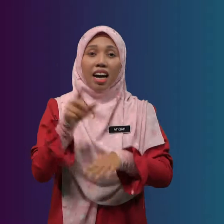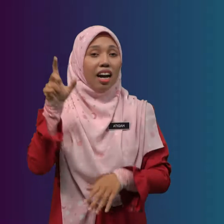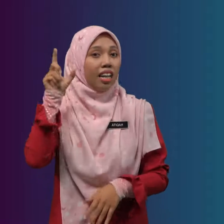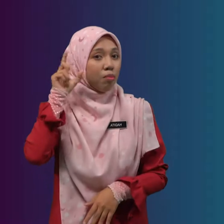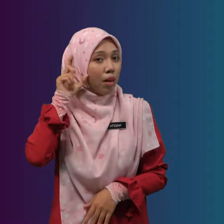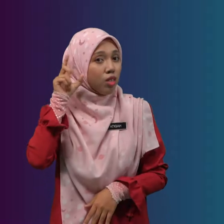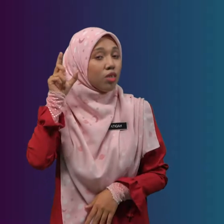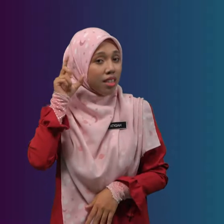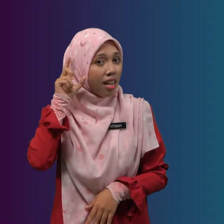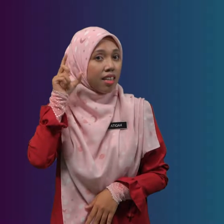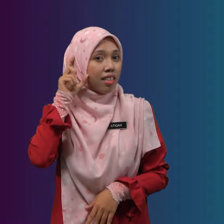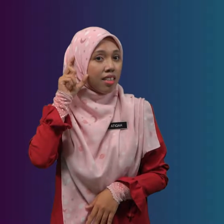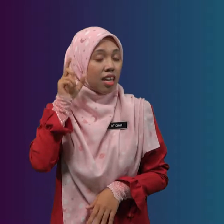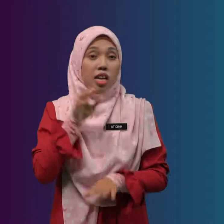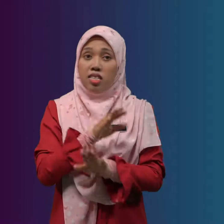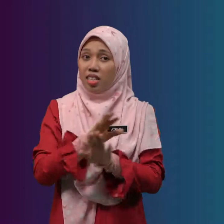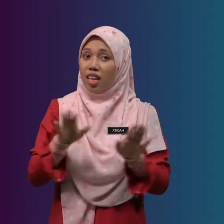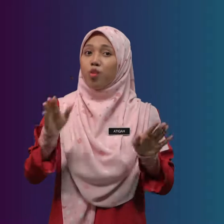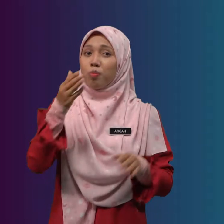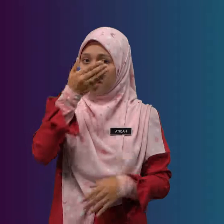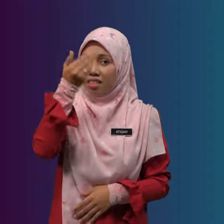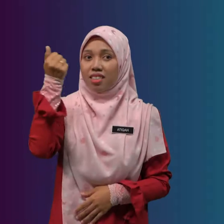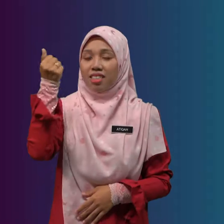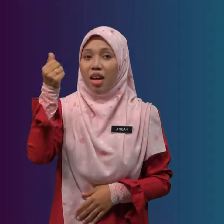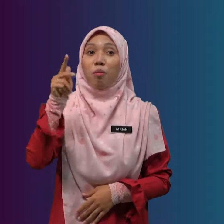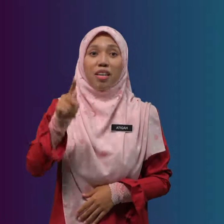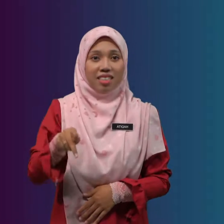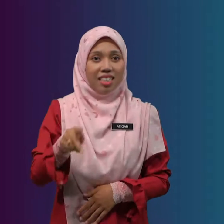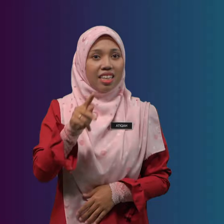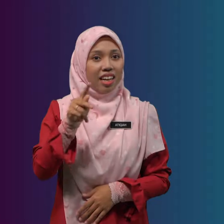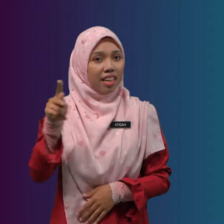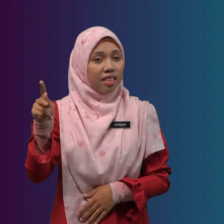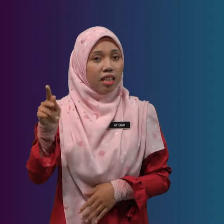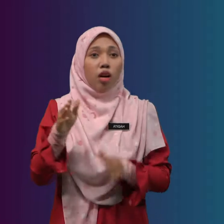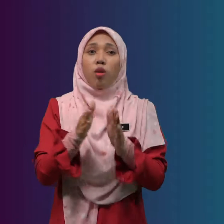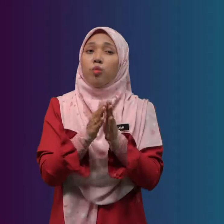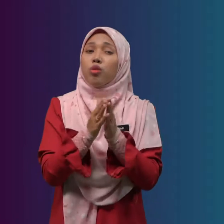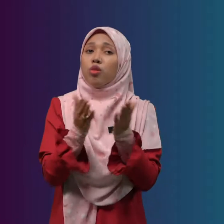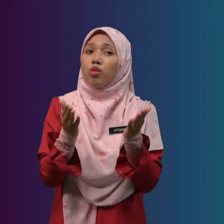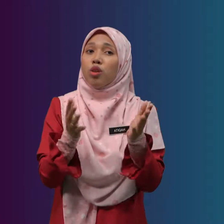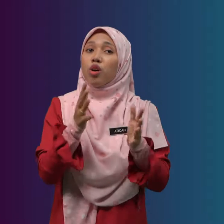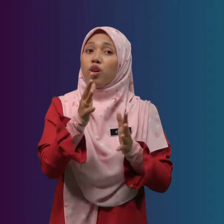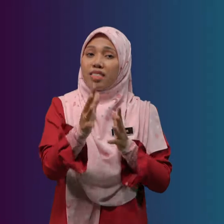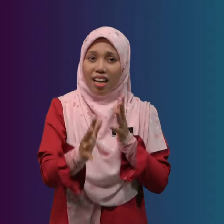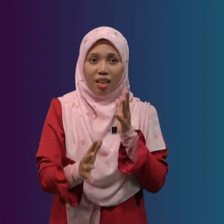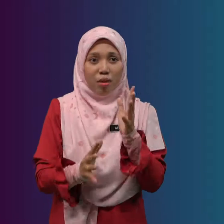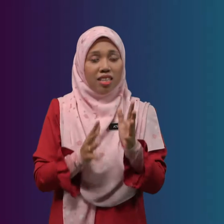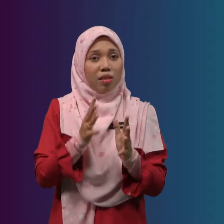alat bantu dengar. Jangan lupa pastikan buku kot tangan Bahasa